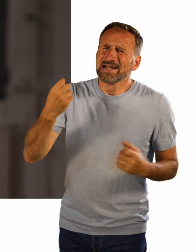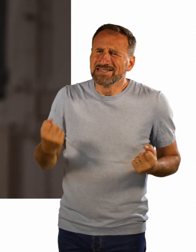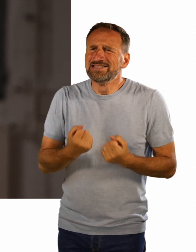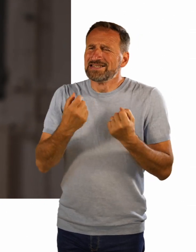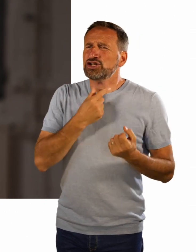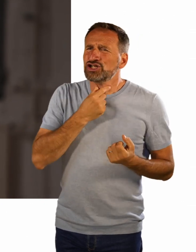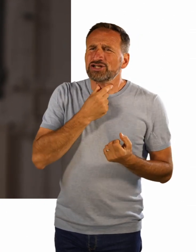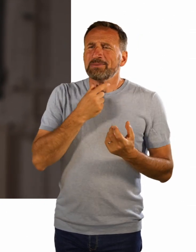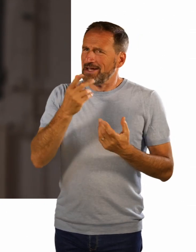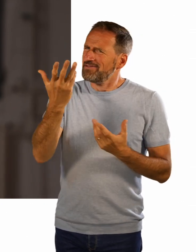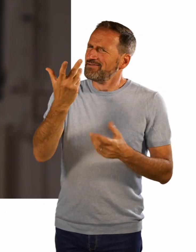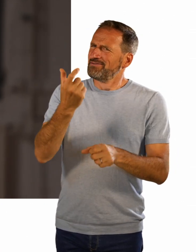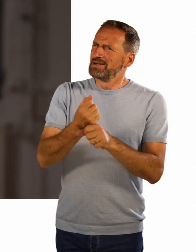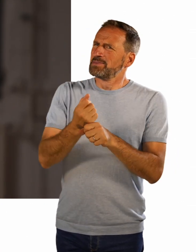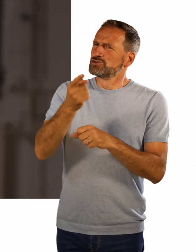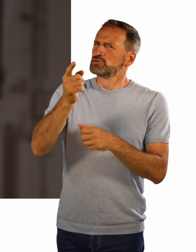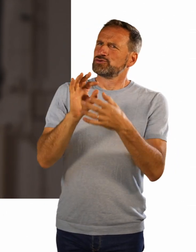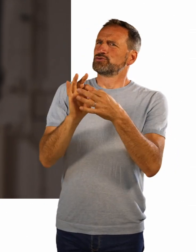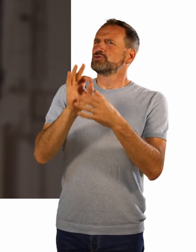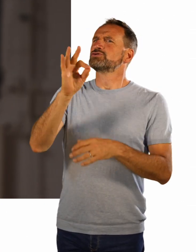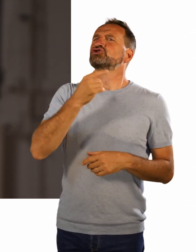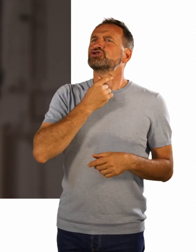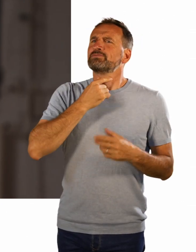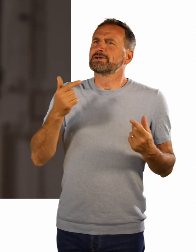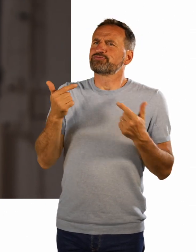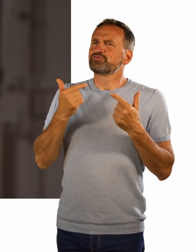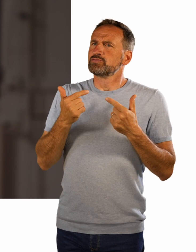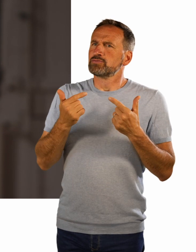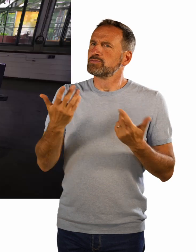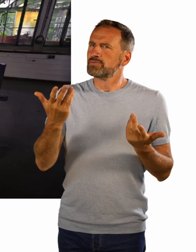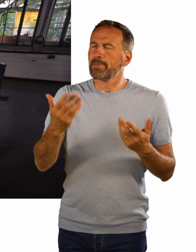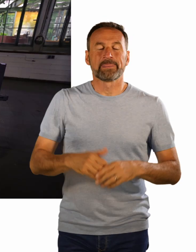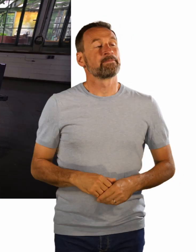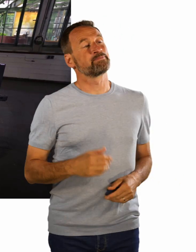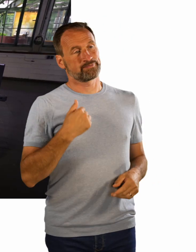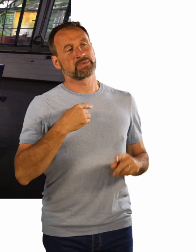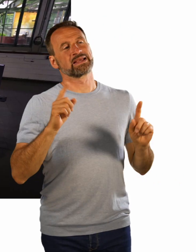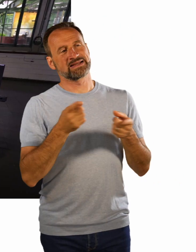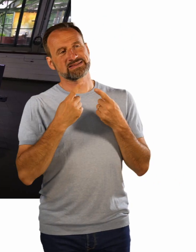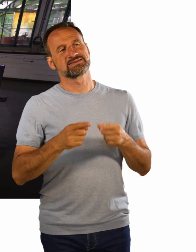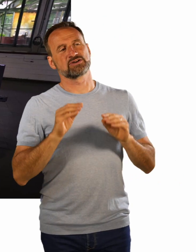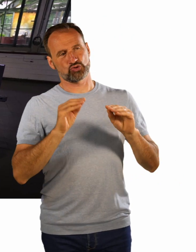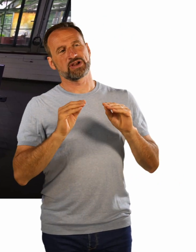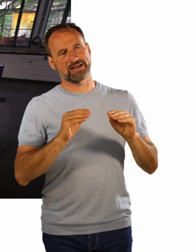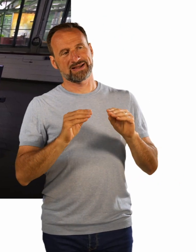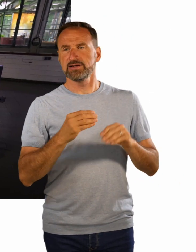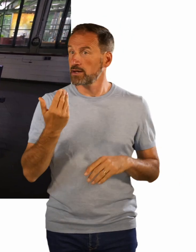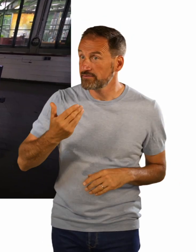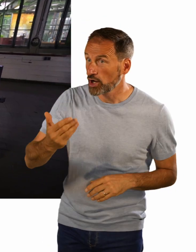Stimme? Ich habe Gesangsunterricht. Wie oft? Einmal die Woche. Aber dadurch, dass ich halt in den Bands auch bin, habe ich das ist ja auch Übung.